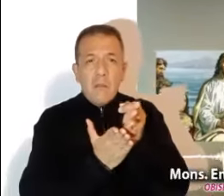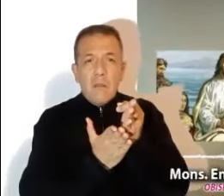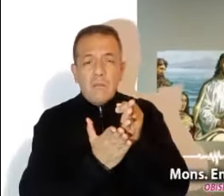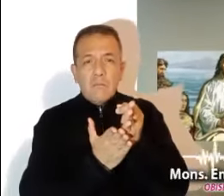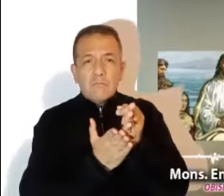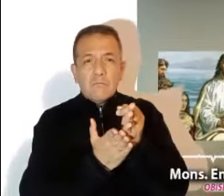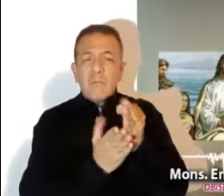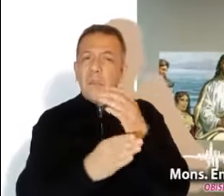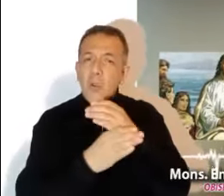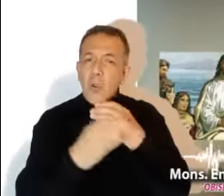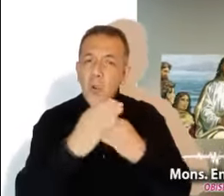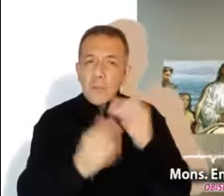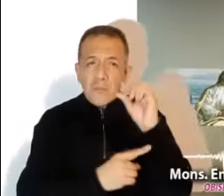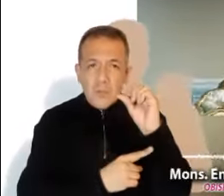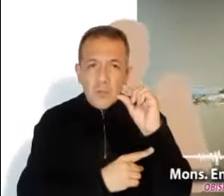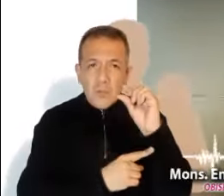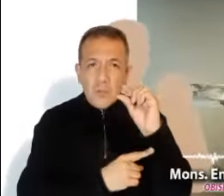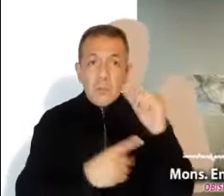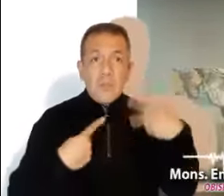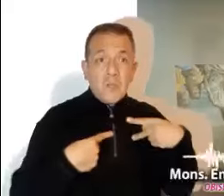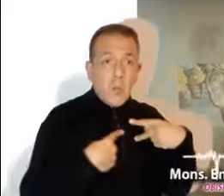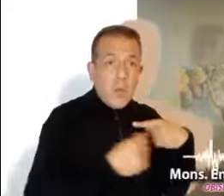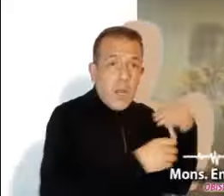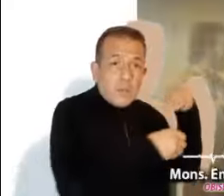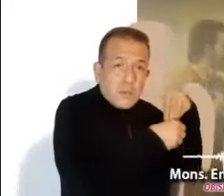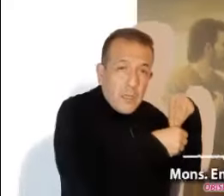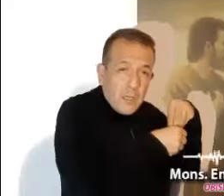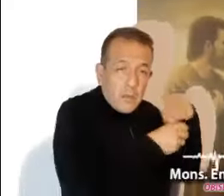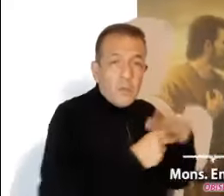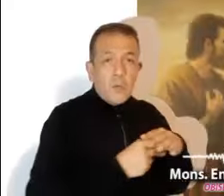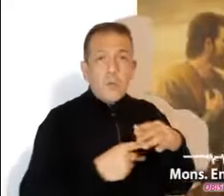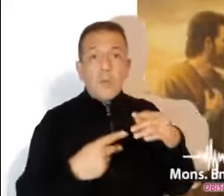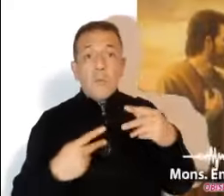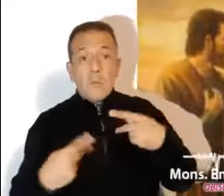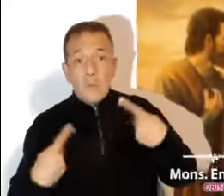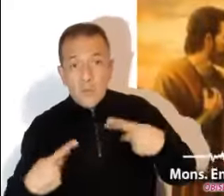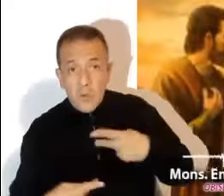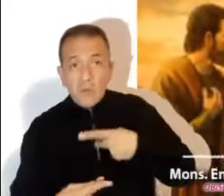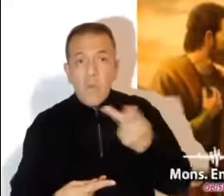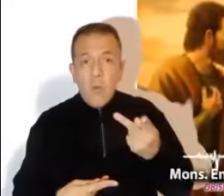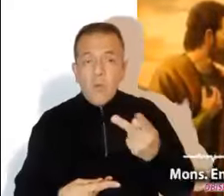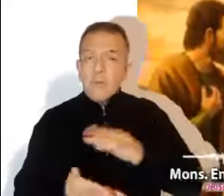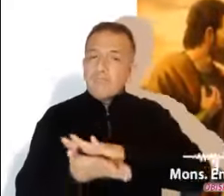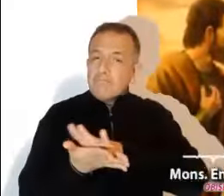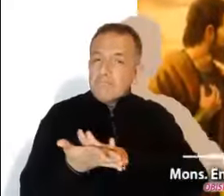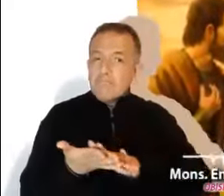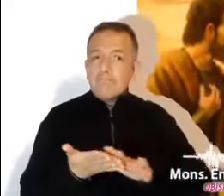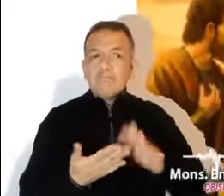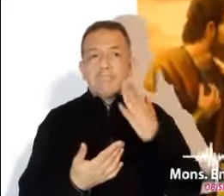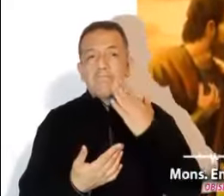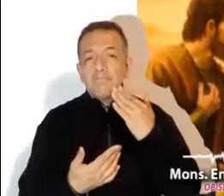las cosas pequeñas, en el anonimato de los últimos, en la generosidad de los pobres,